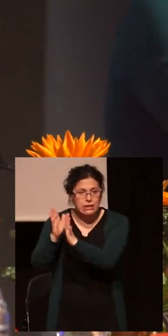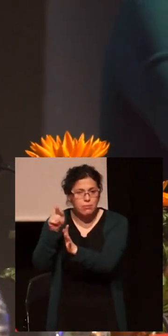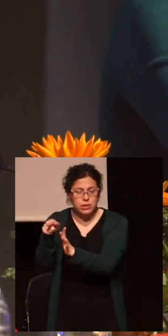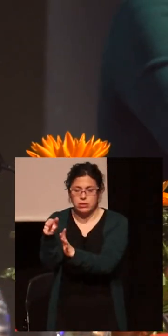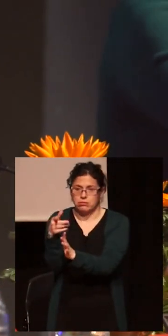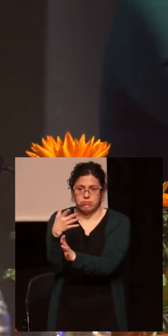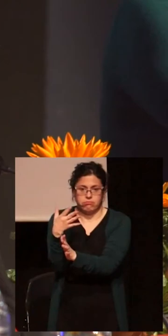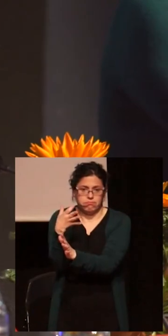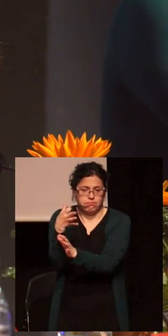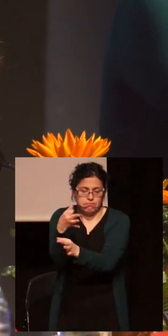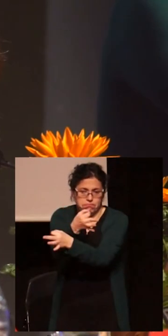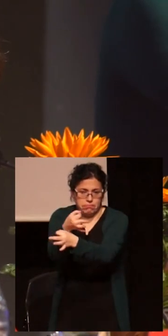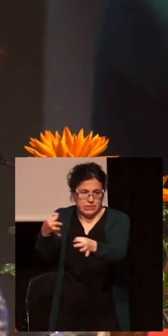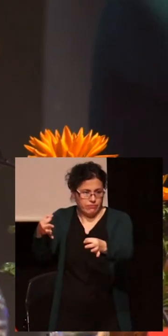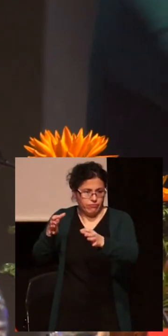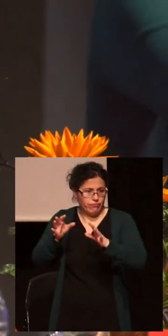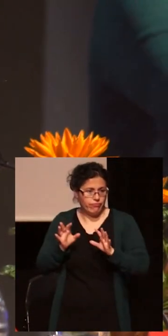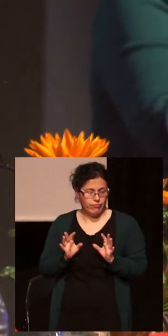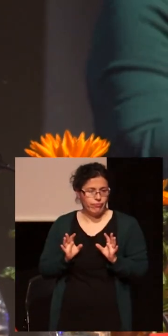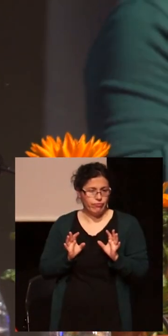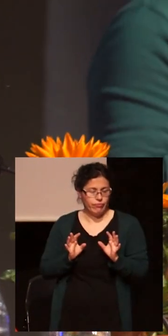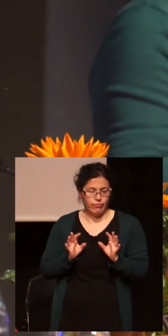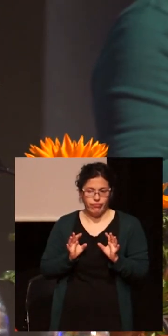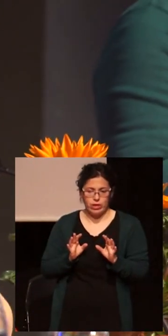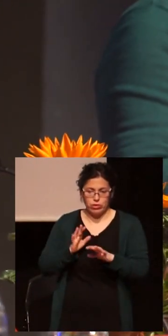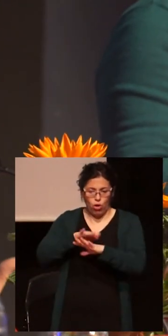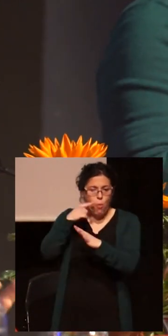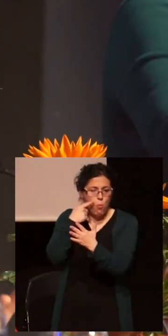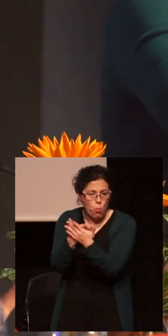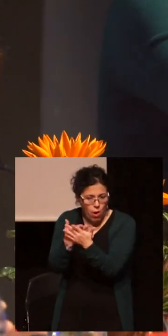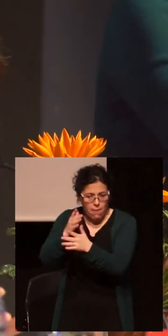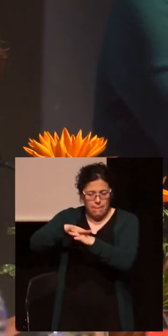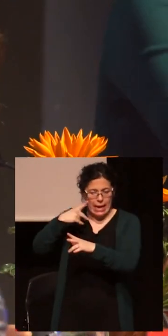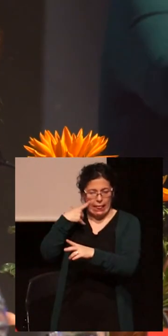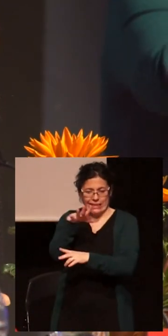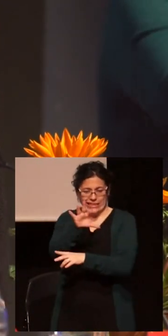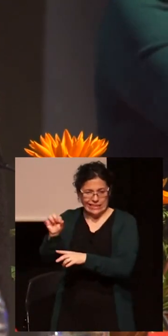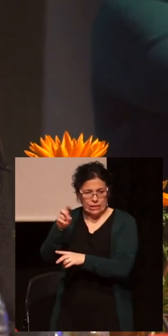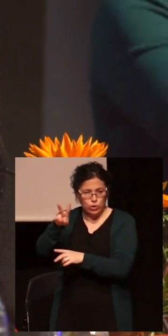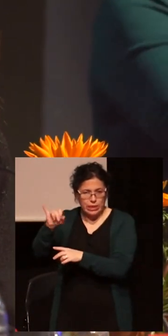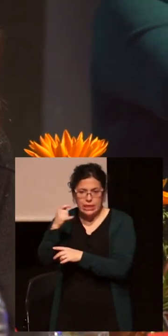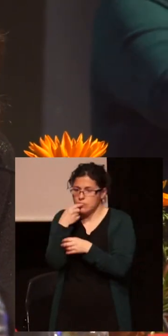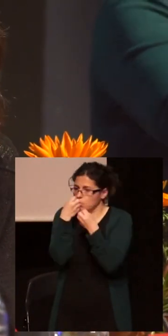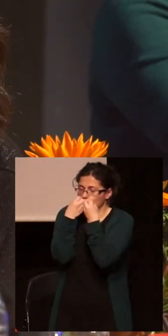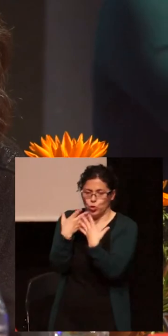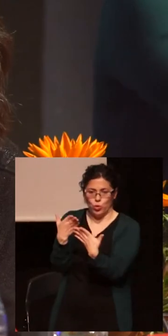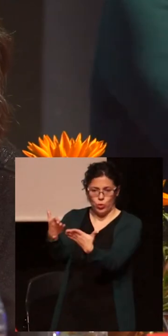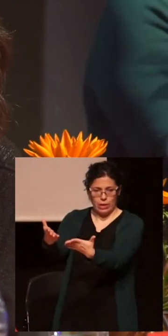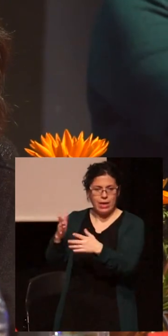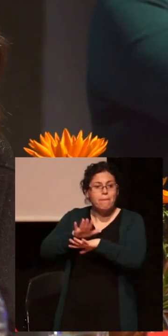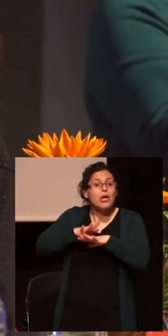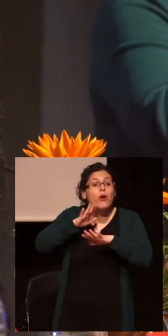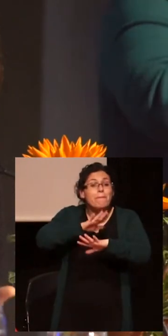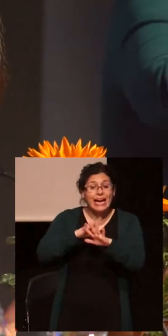el tratamiento, la prueba, pueden ser herramientas. El tema es cómo construimos esas estrategias. Y las